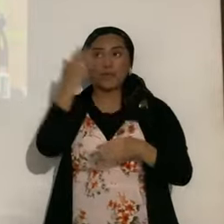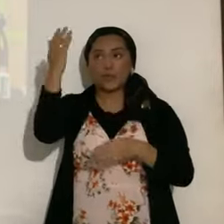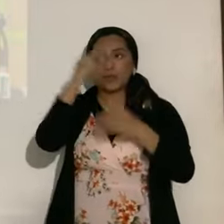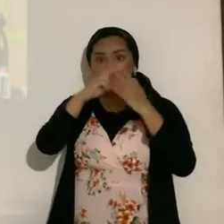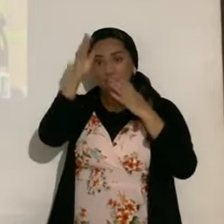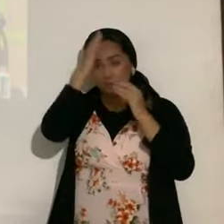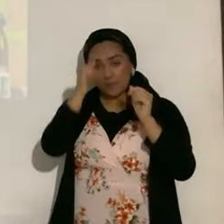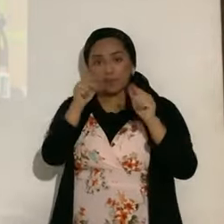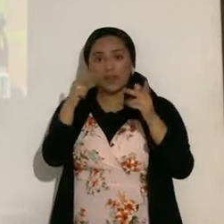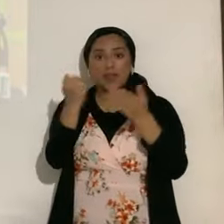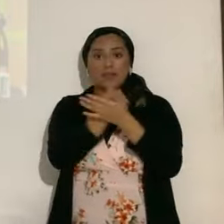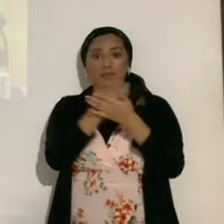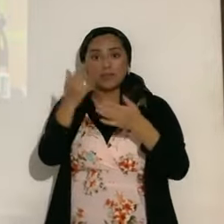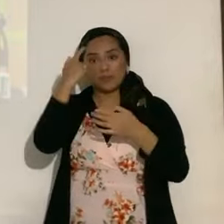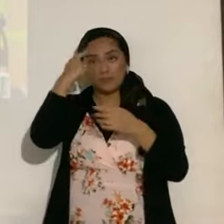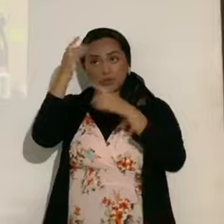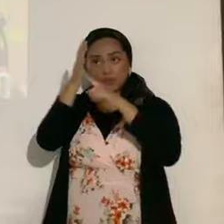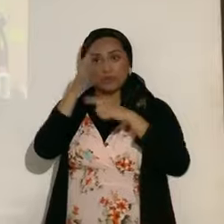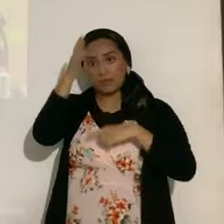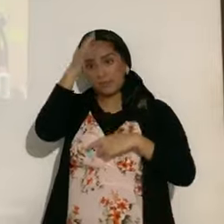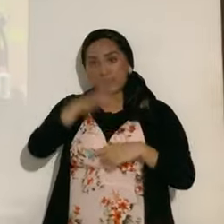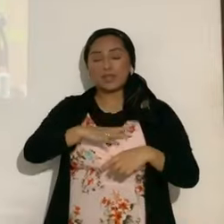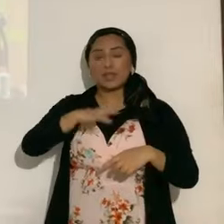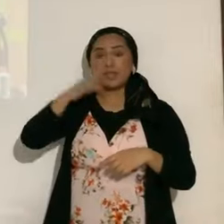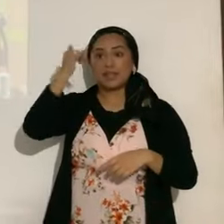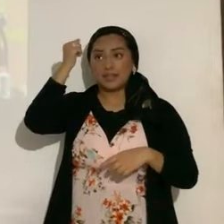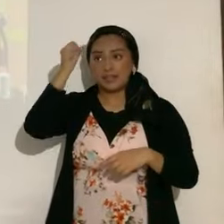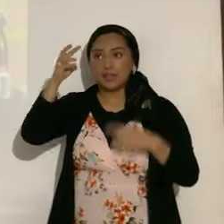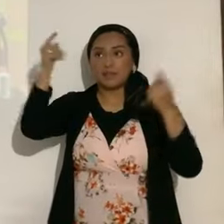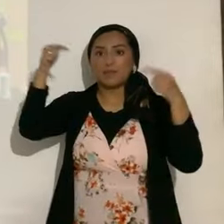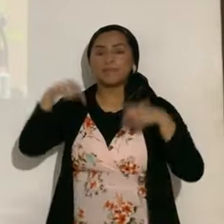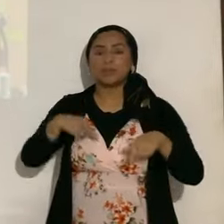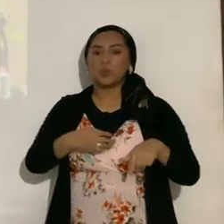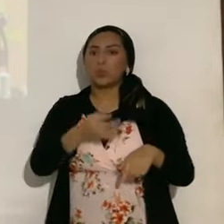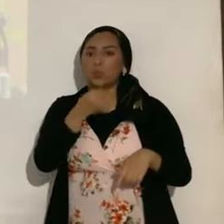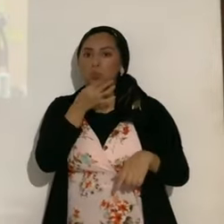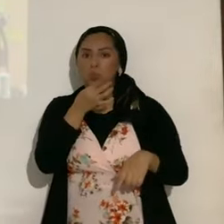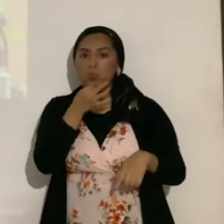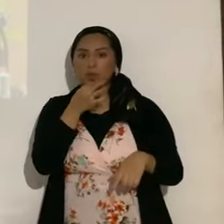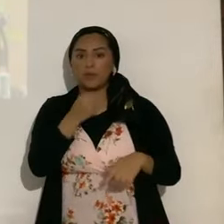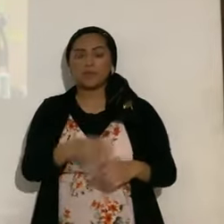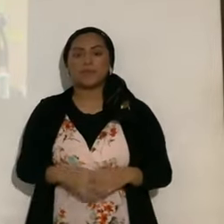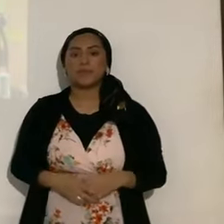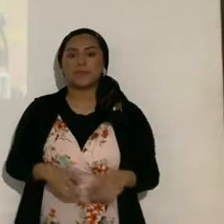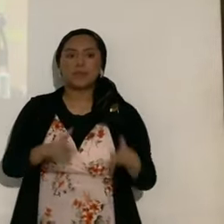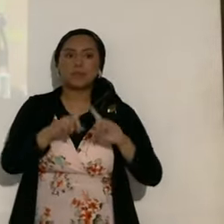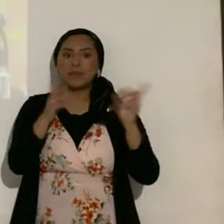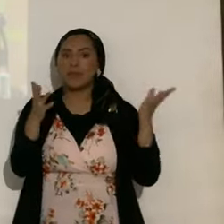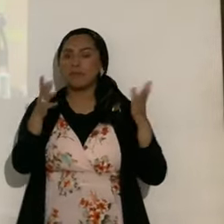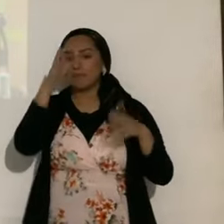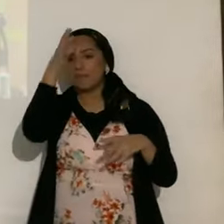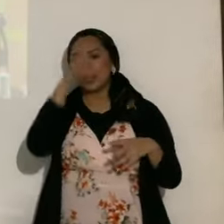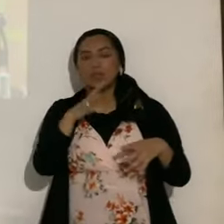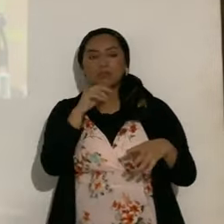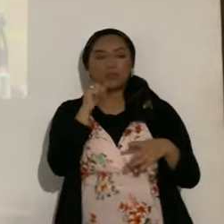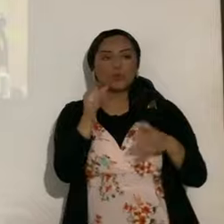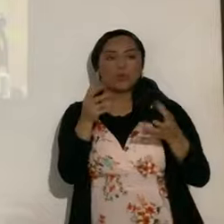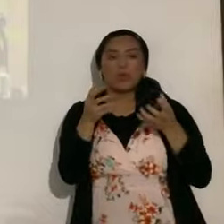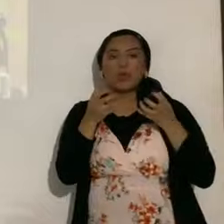todo eso para avisar al hombre que Él viene, y lo que viene. Pero, sin embargo, el hombre no ha querido, no ha entendido las